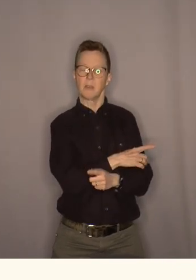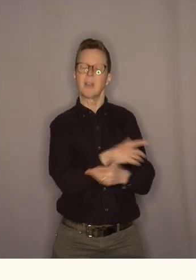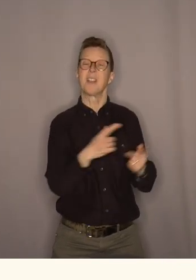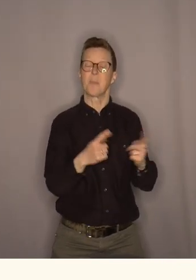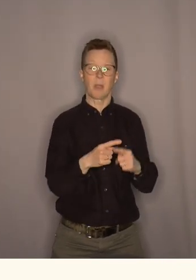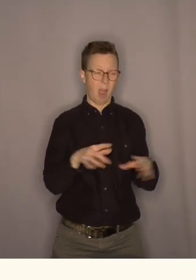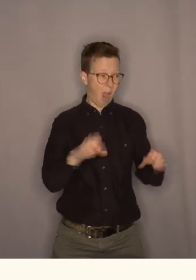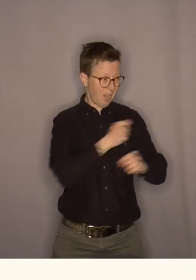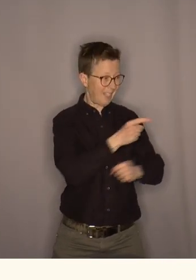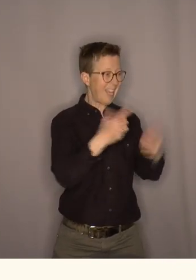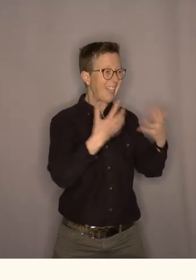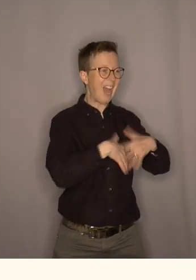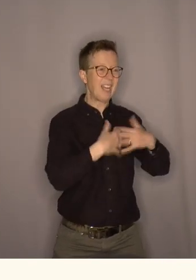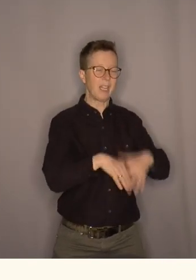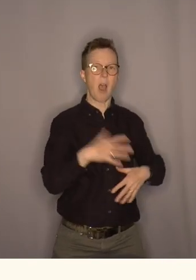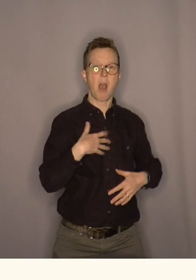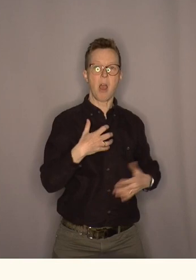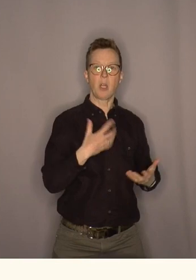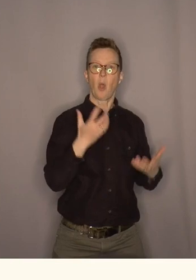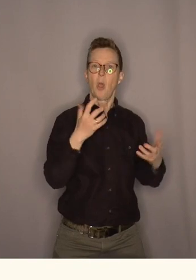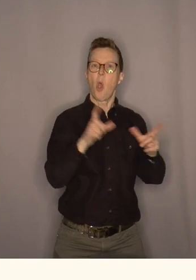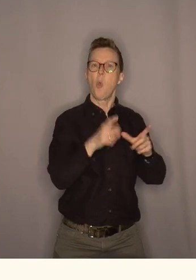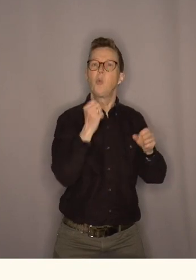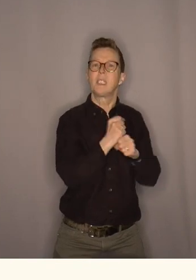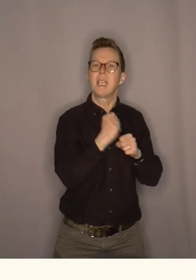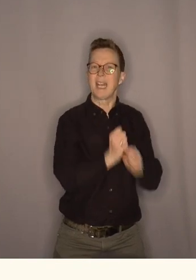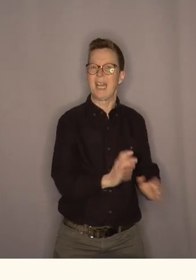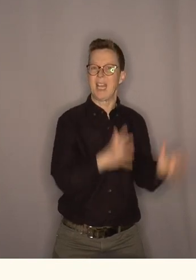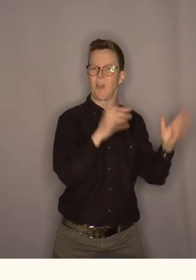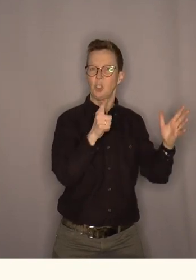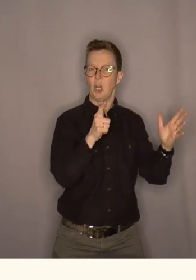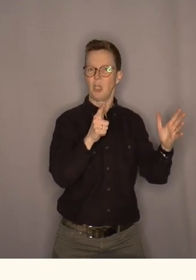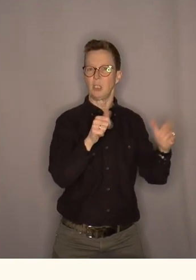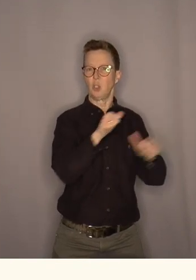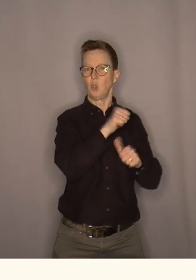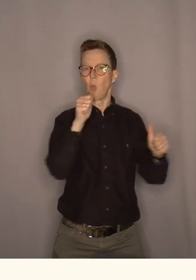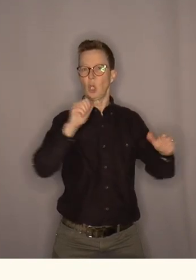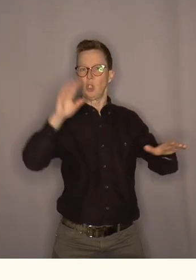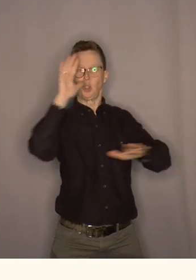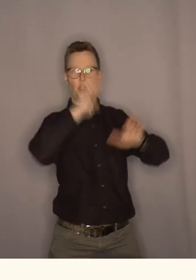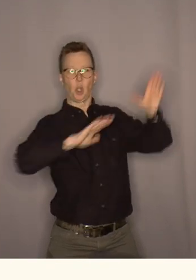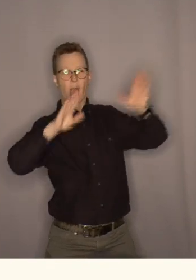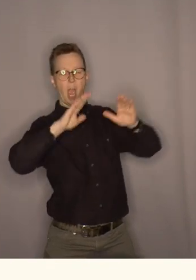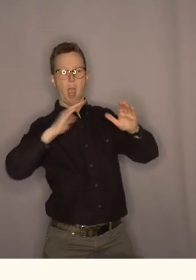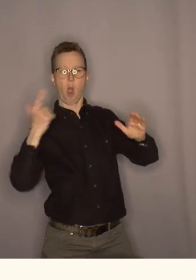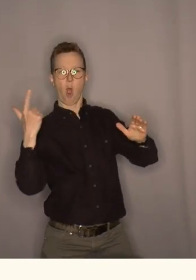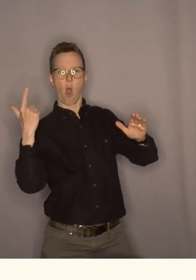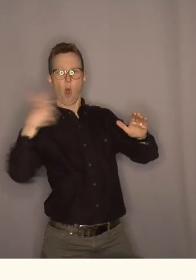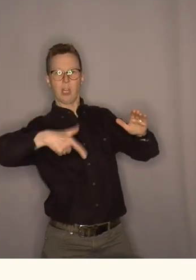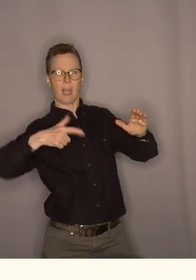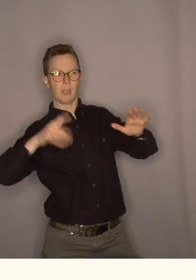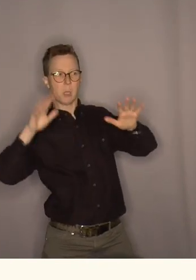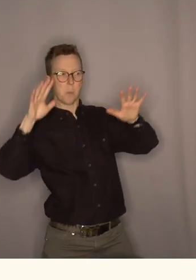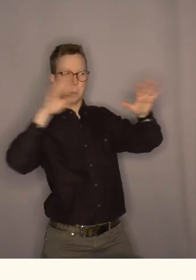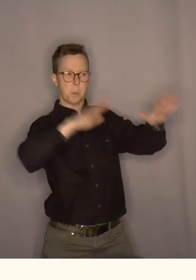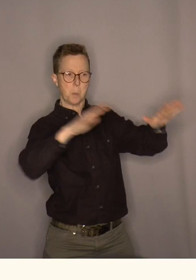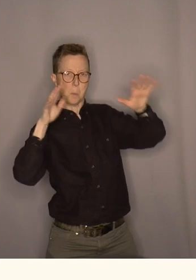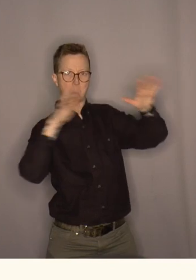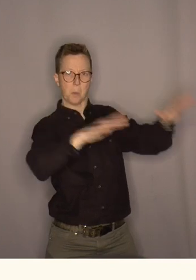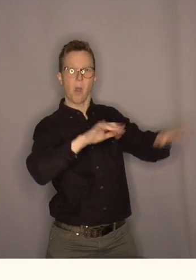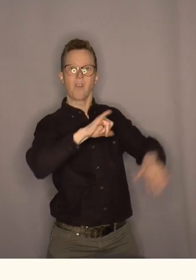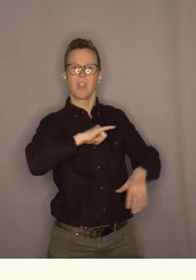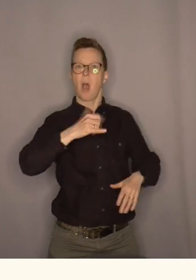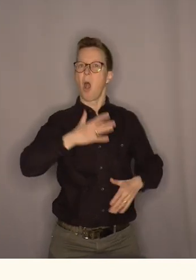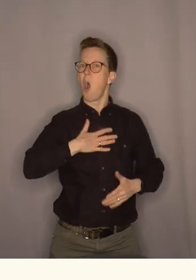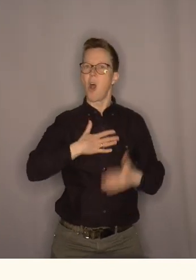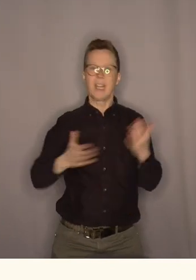Men alle disse næringene de lever et veldig usikkert liv fordi vi har en svær skygge fra oljen. Og uten en plan for å nedskalere